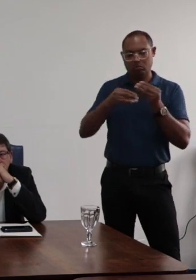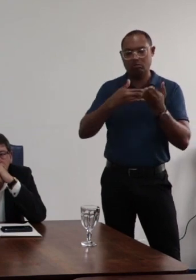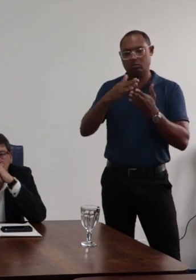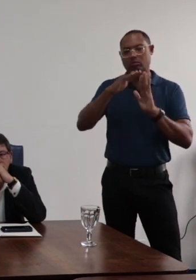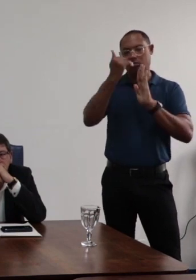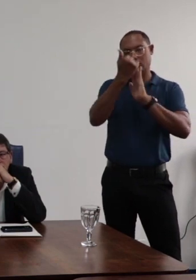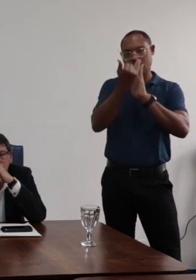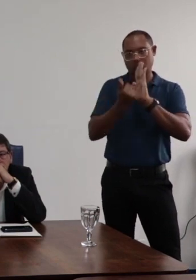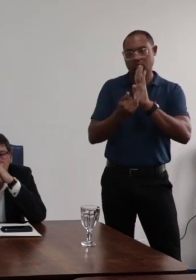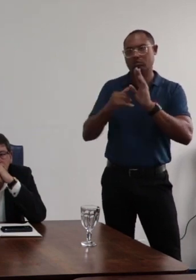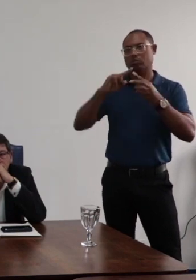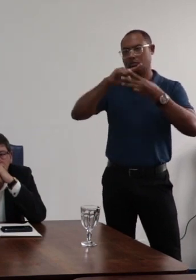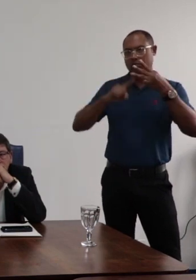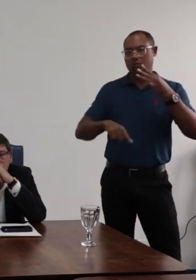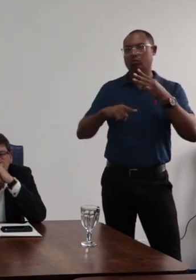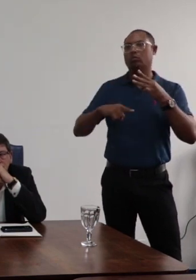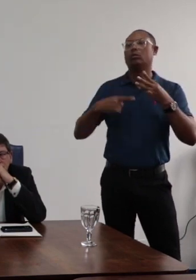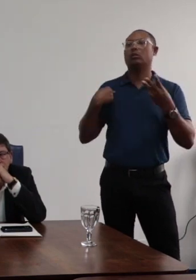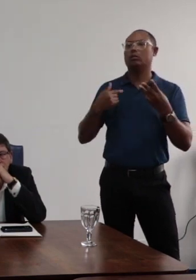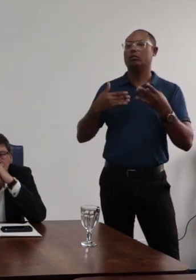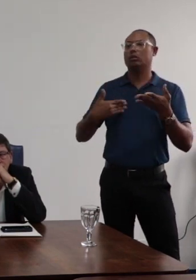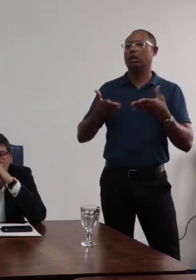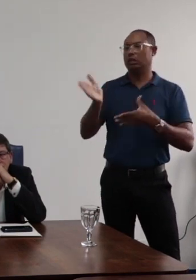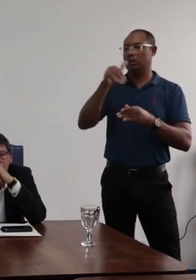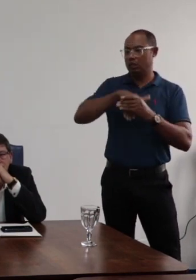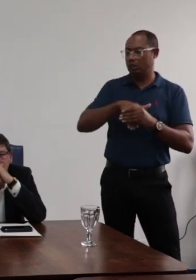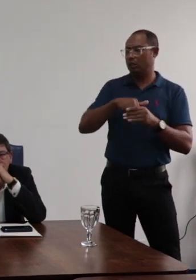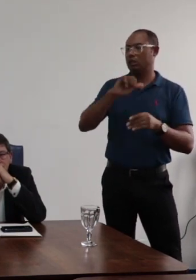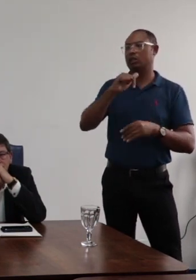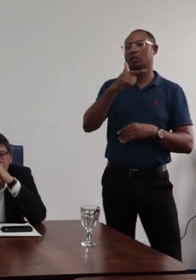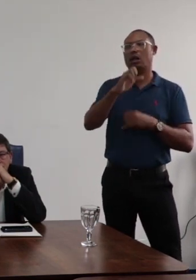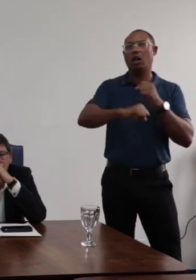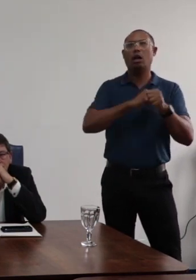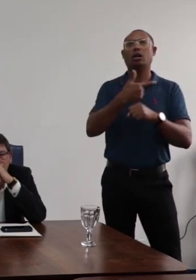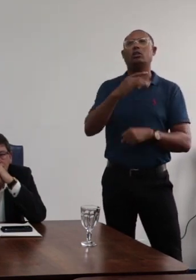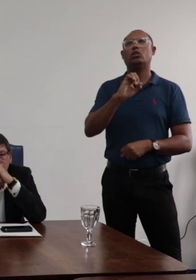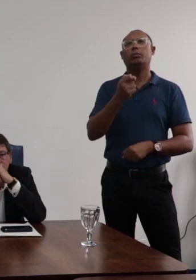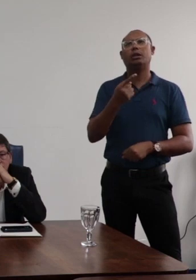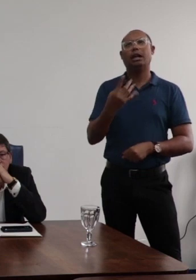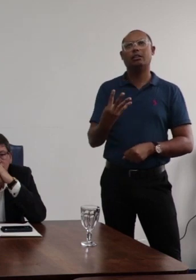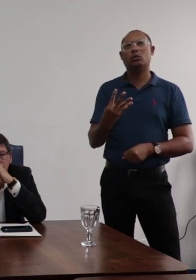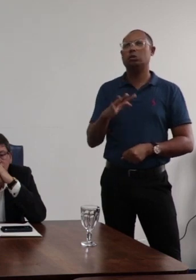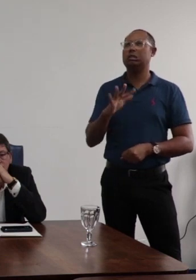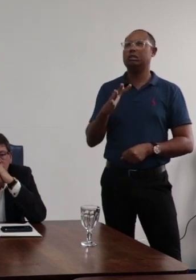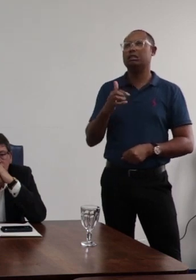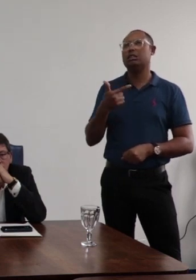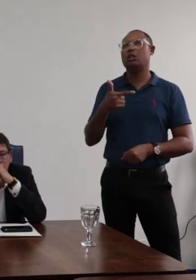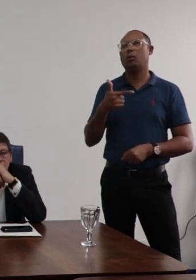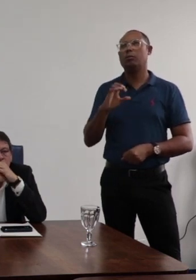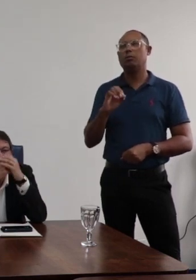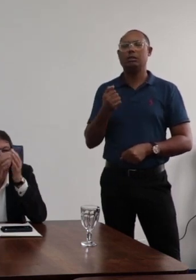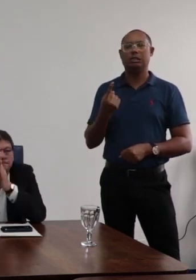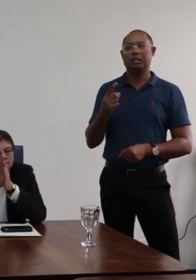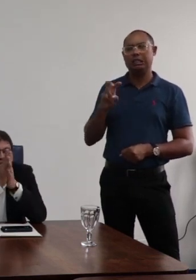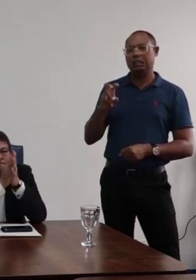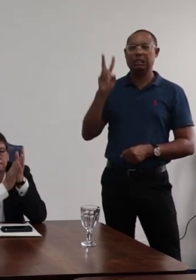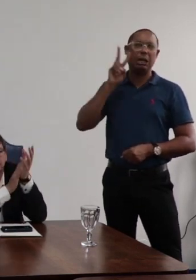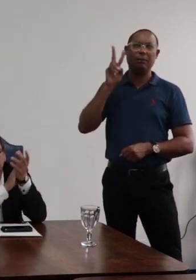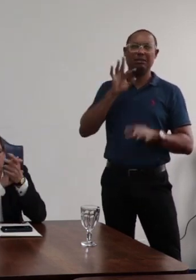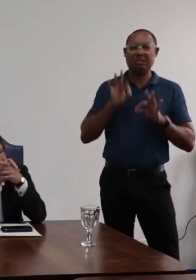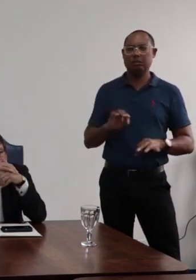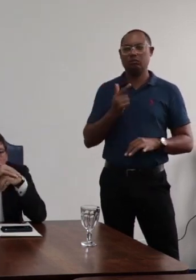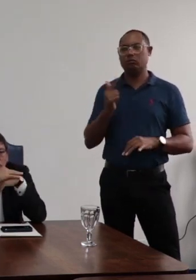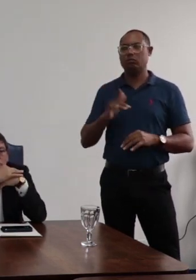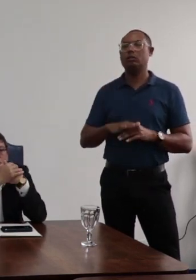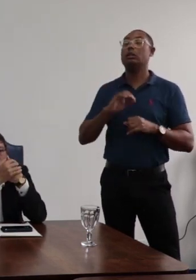listas triples nas eleições de 2014, 2015, não estou me lembrando exatamente aqui, e também